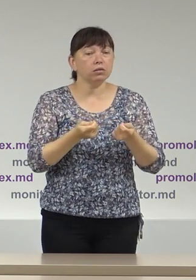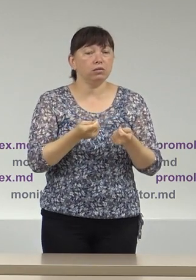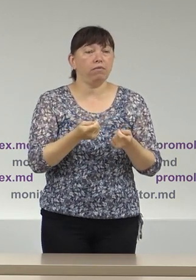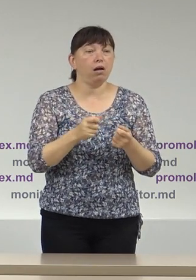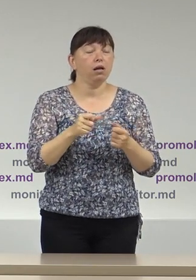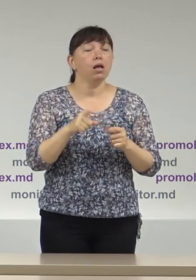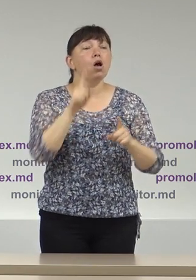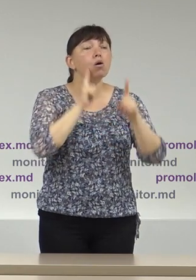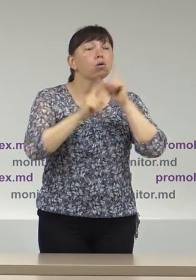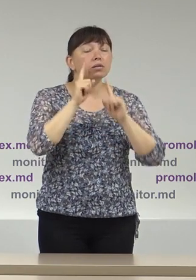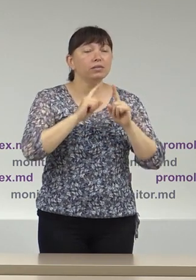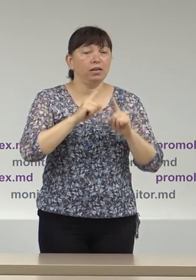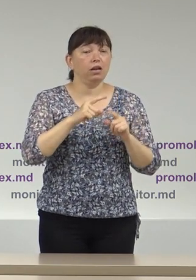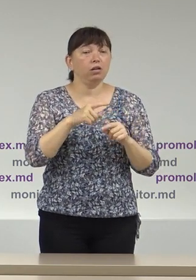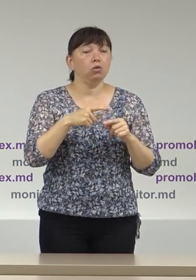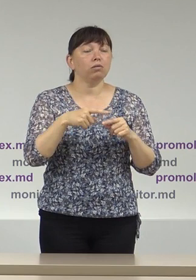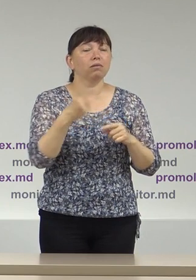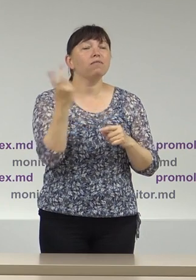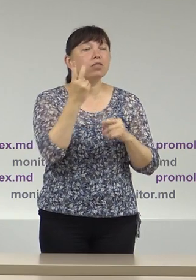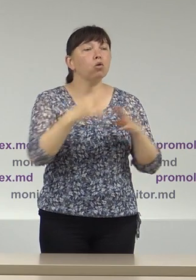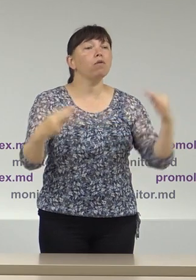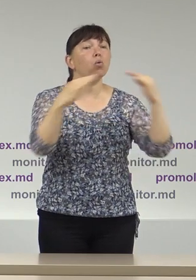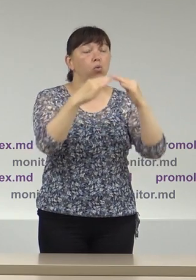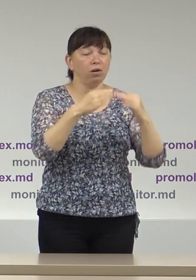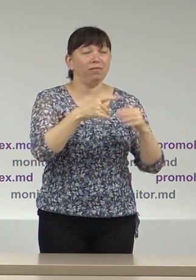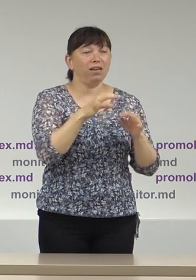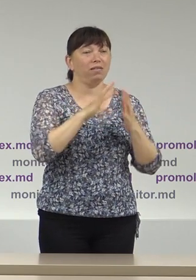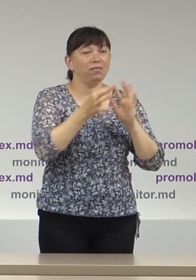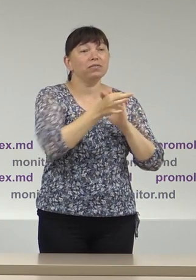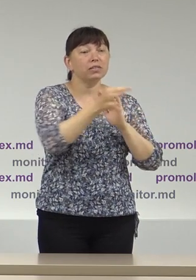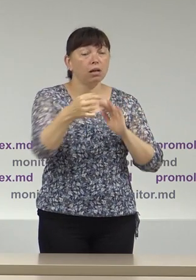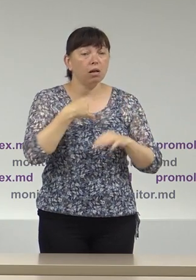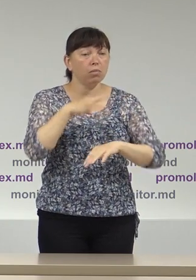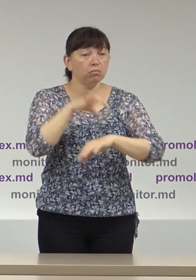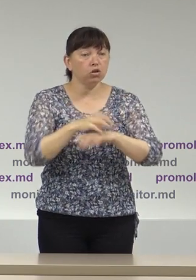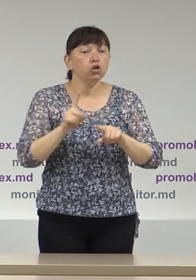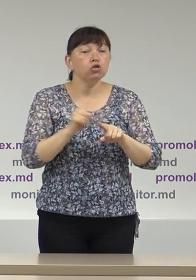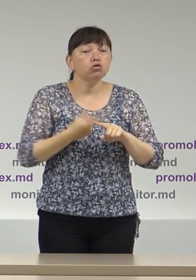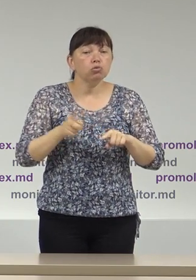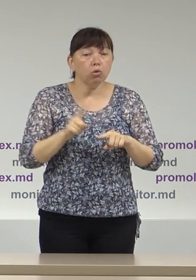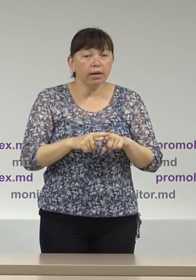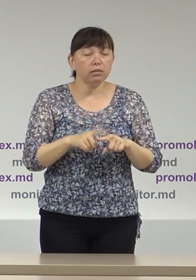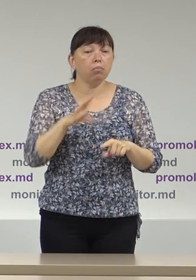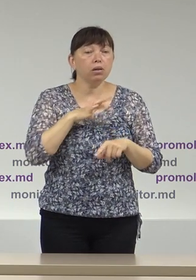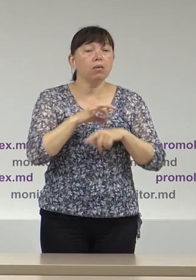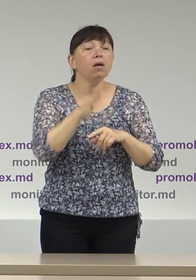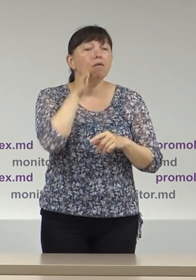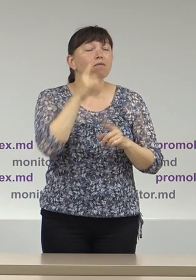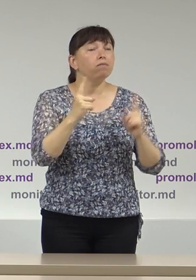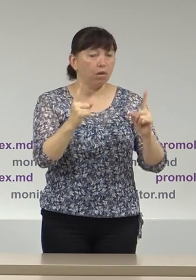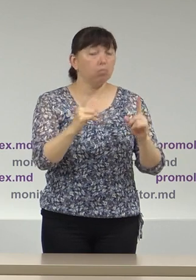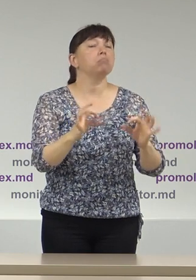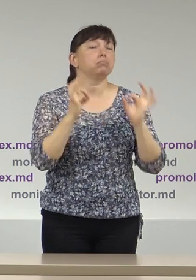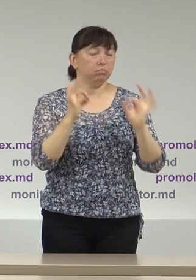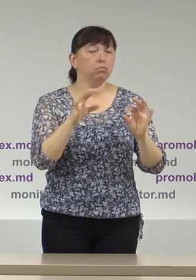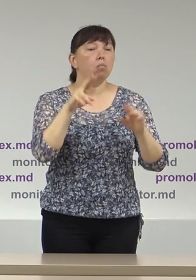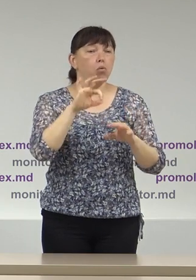Consiliilor Electorale de Circunscripție de nivelul 2. Și am constatat că acest lucru s-a întâmplat în termenile legale